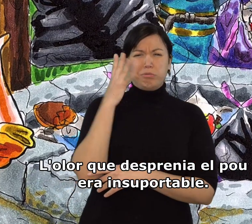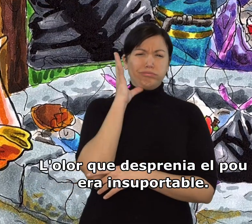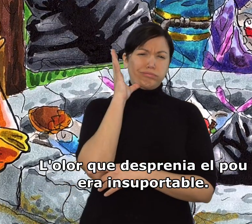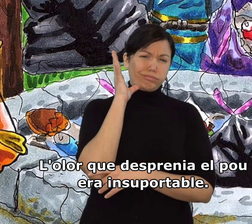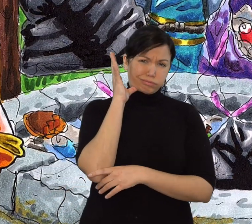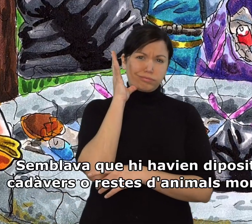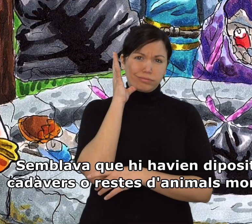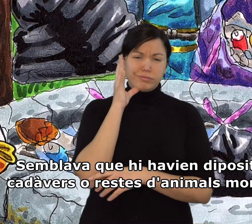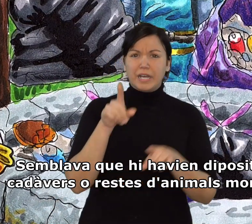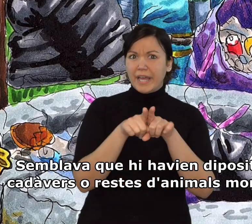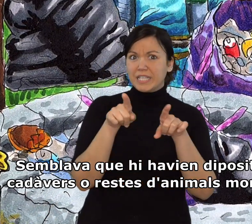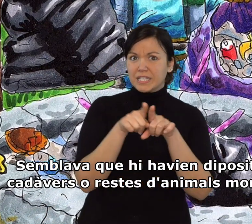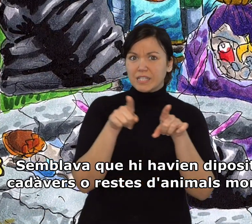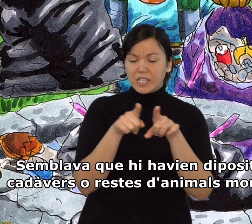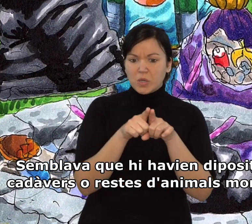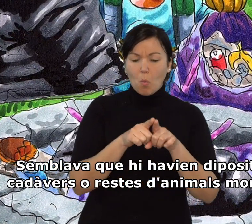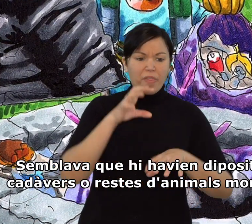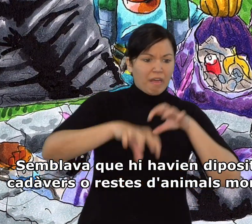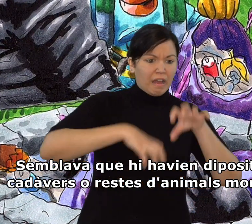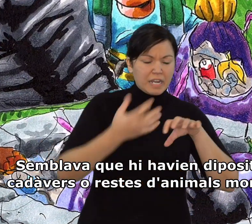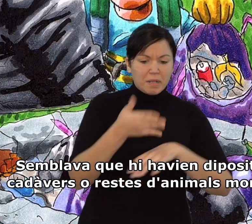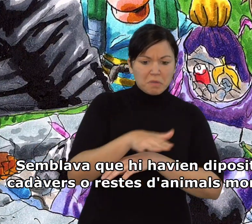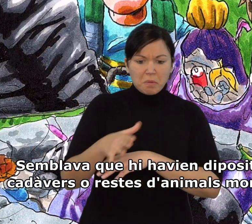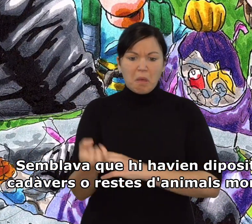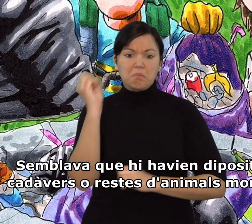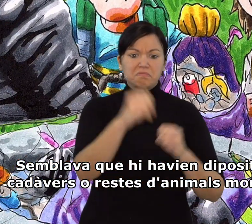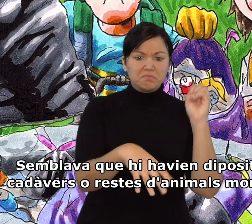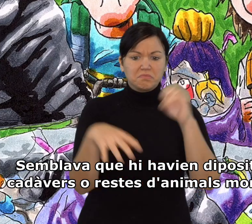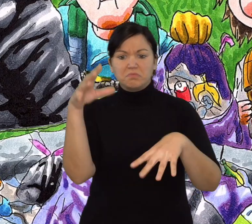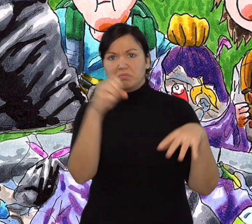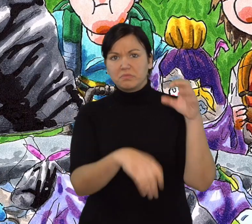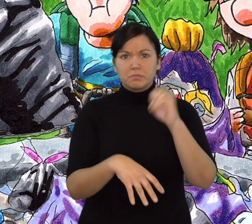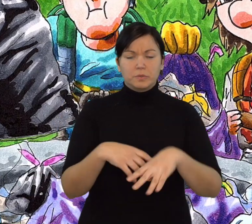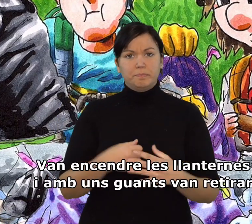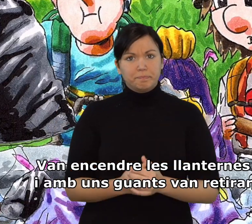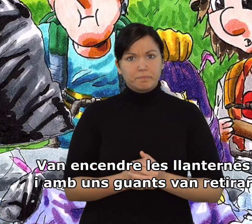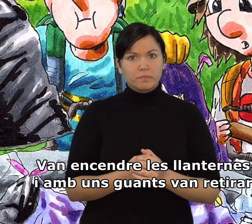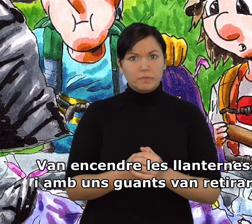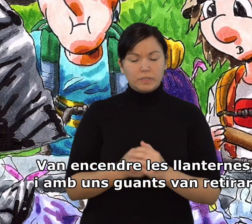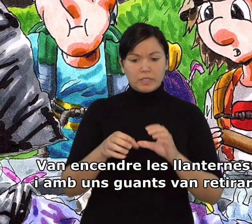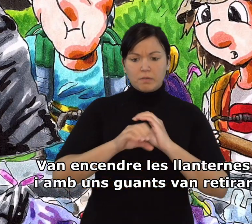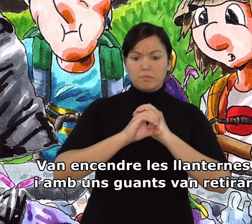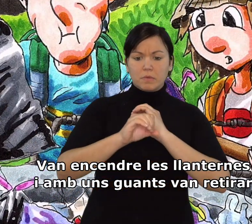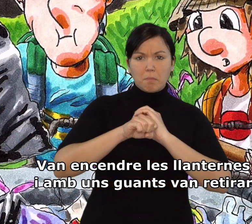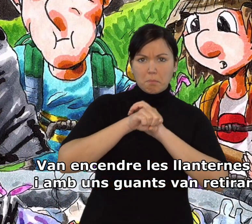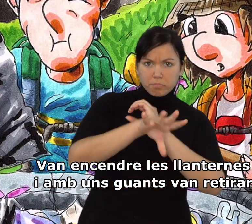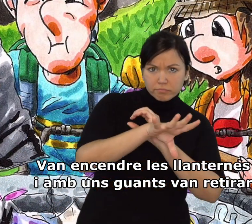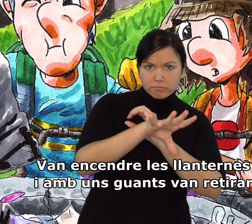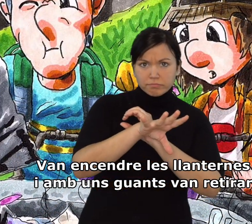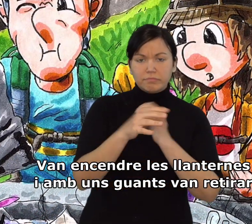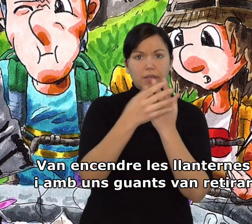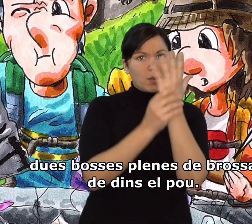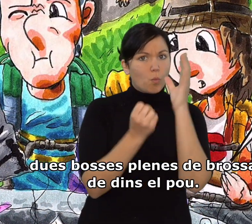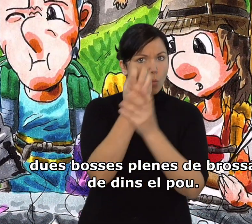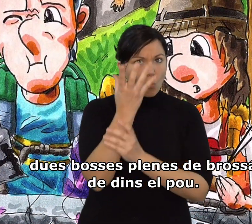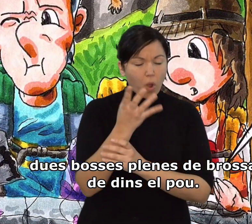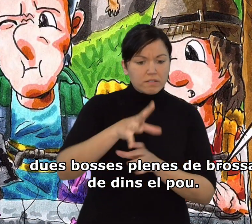insuportable. Semblava que hi havien dipositat cadàvers o restes d'animals morts. Van encendre les llanternes i amb uns guants